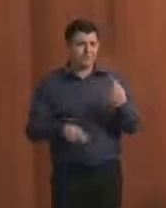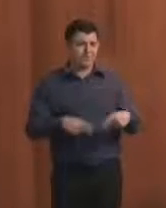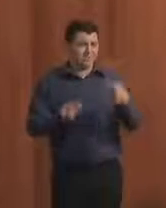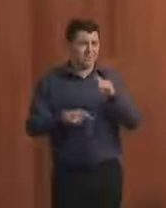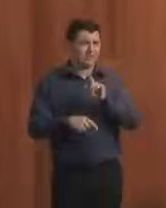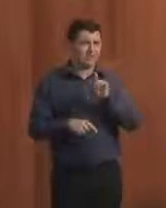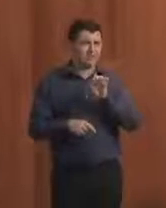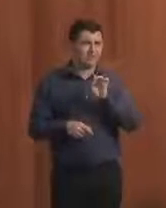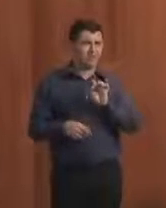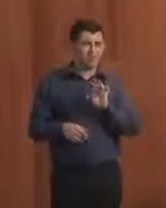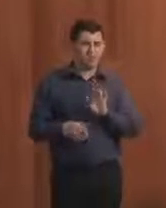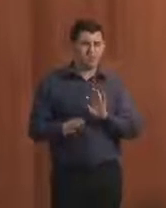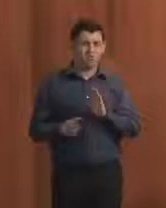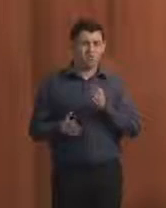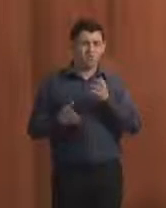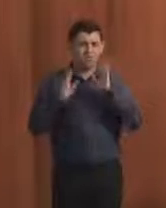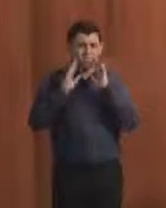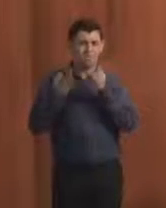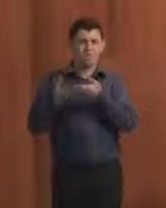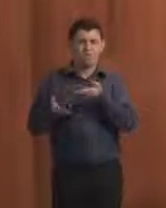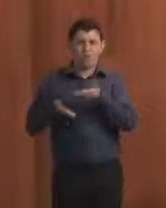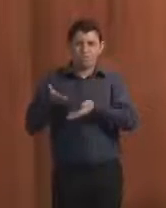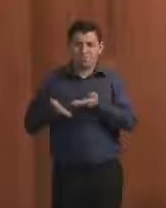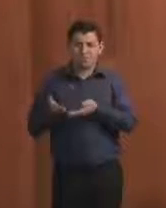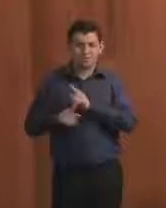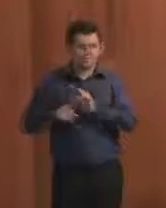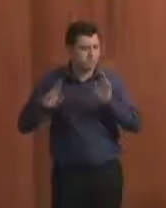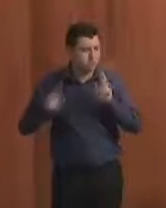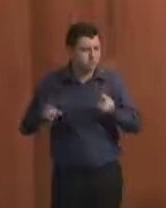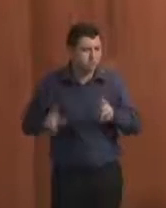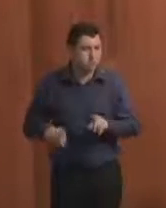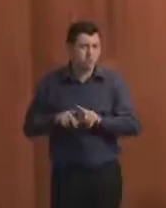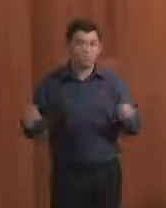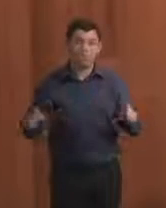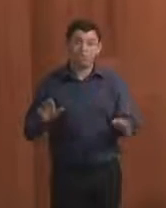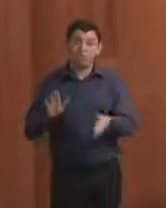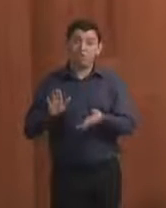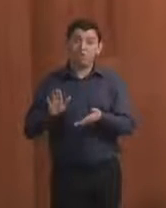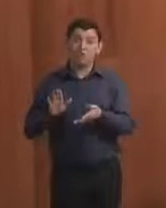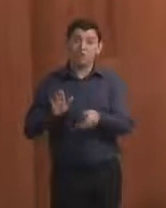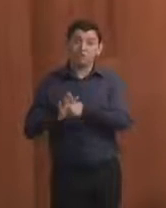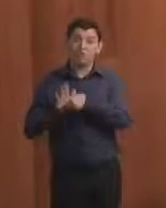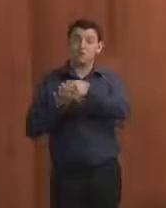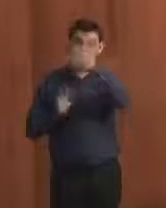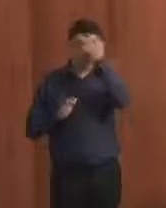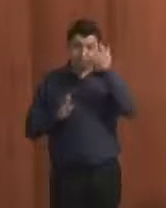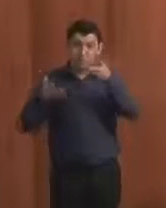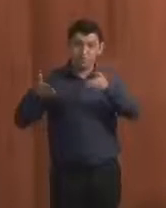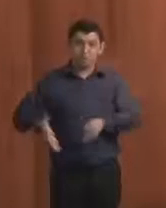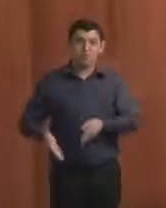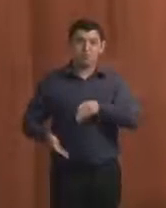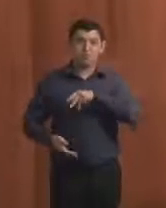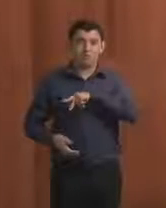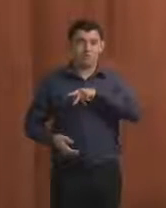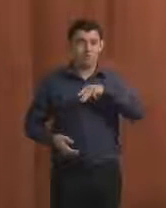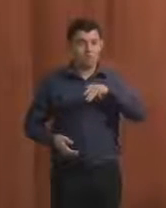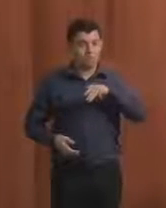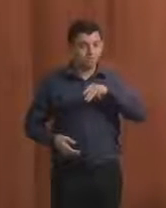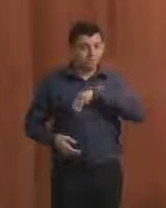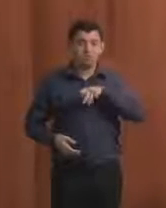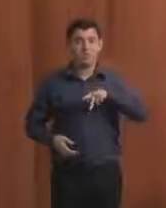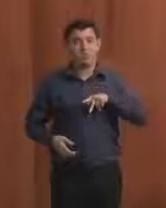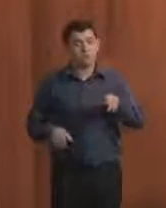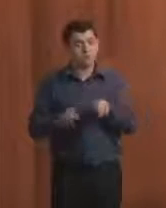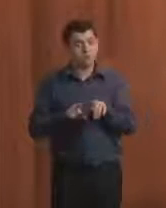capacitação necessária para a sociedade civil, mas também para os próprios membros do Ministério Público. Citou-se algumas